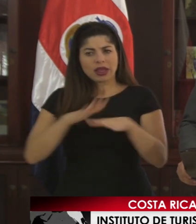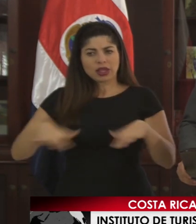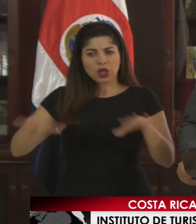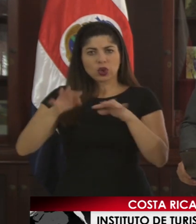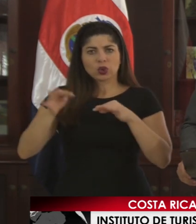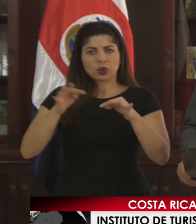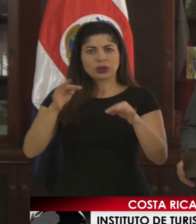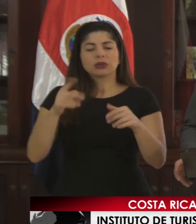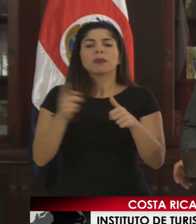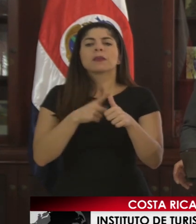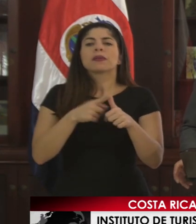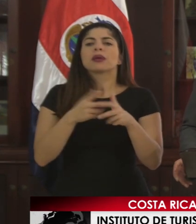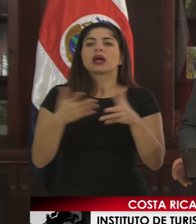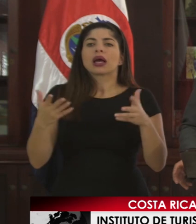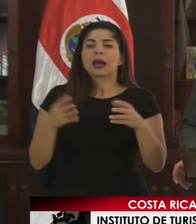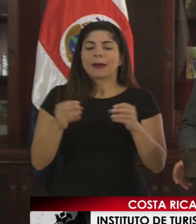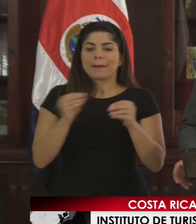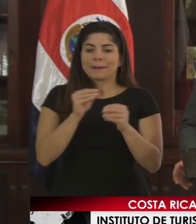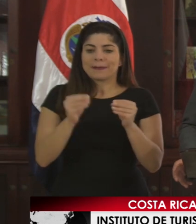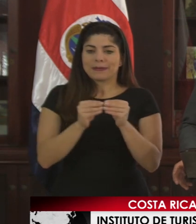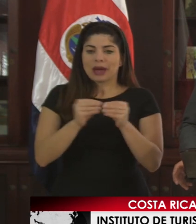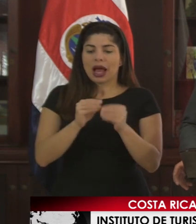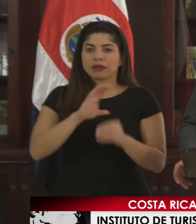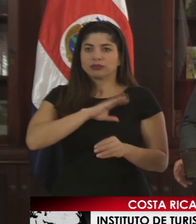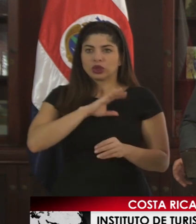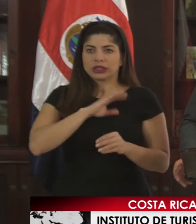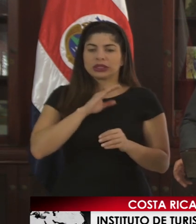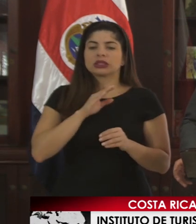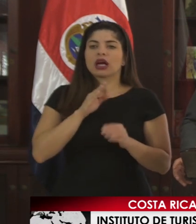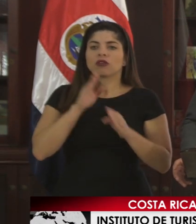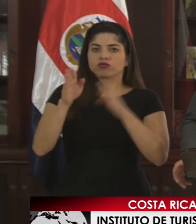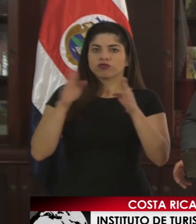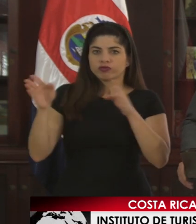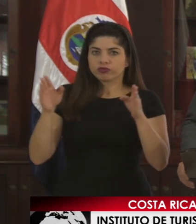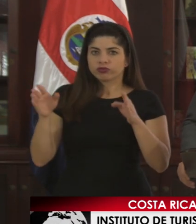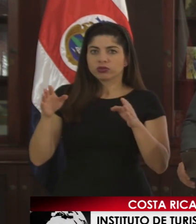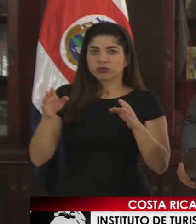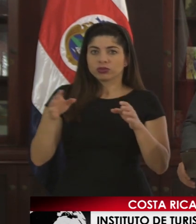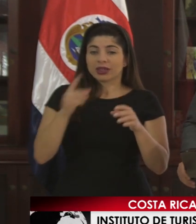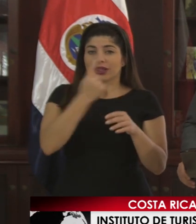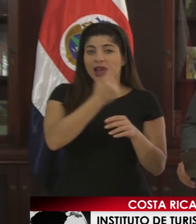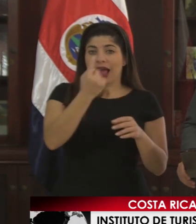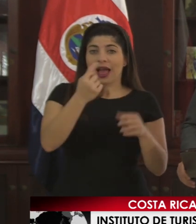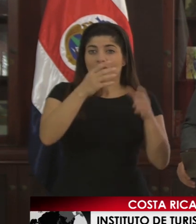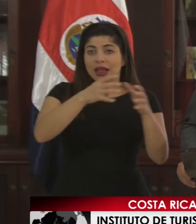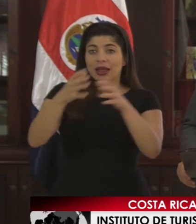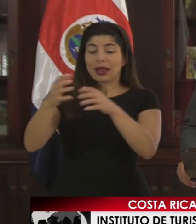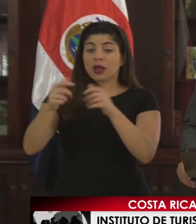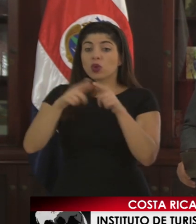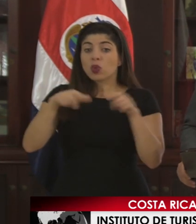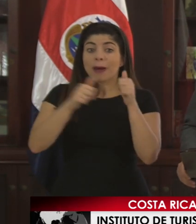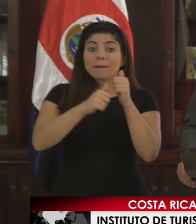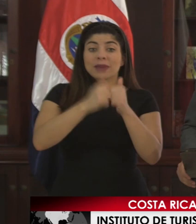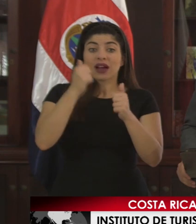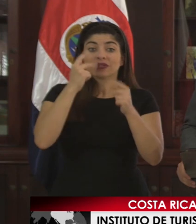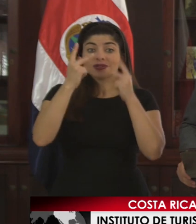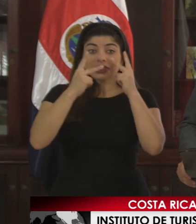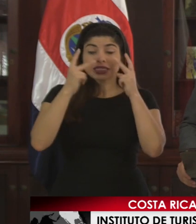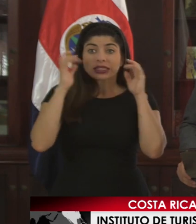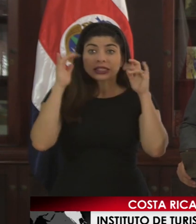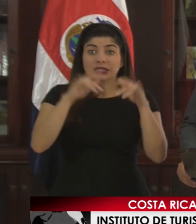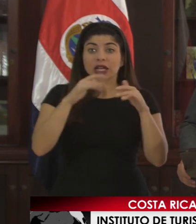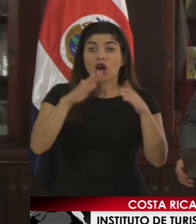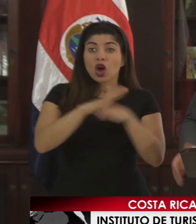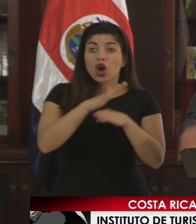es el aumento de personal de fuerza pública en las delegaciones de alta visitación turística, costeras,